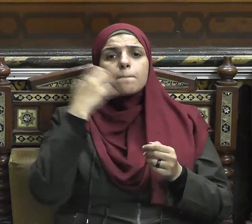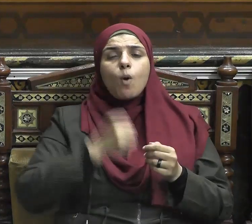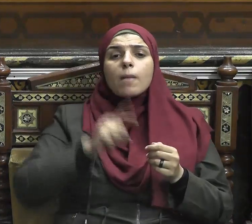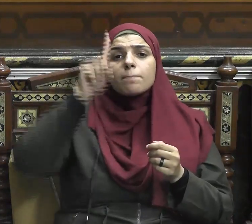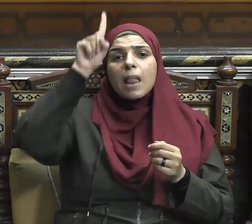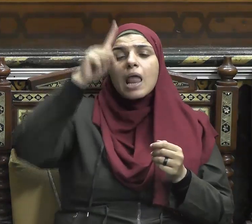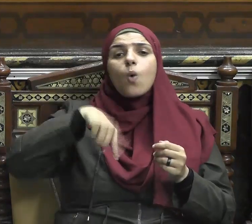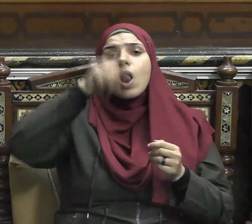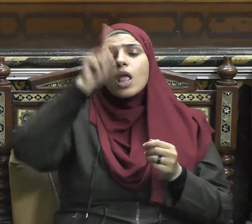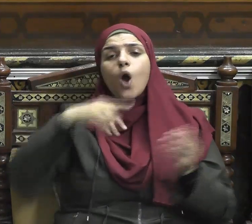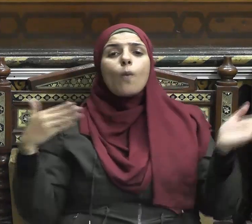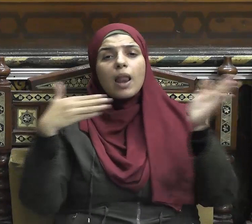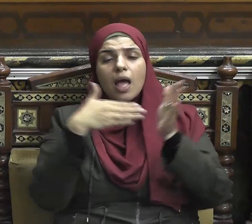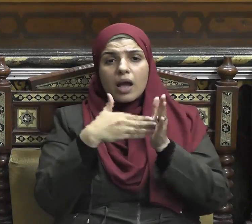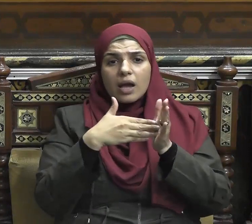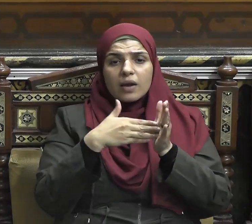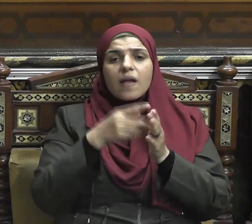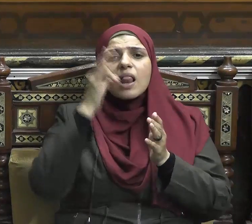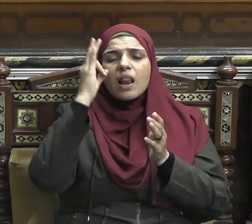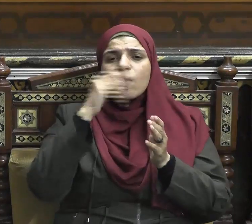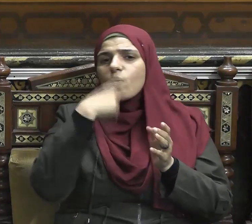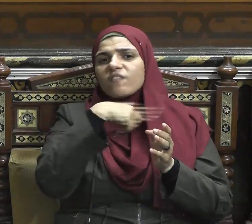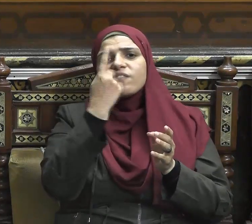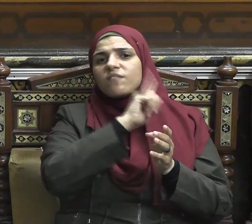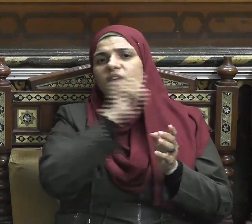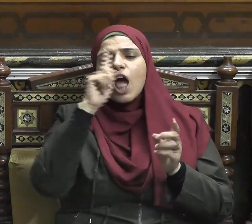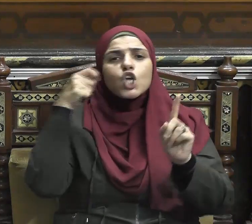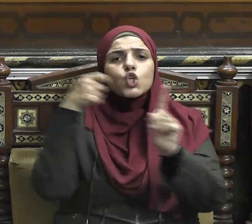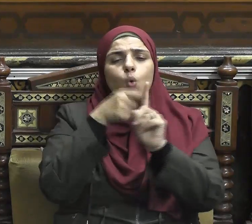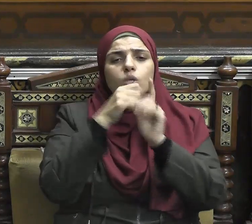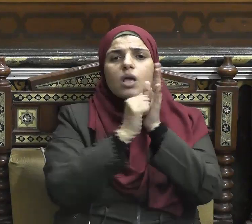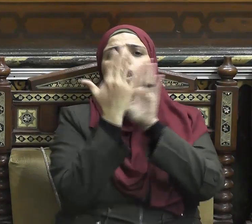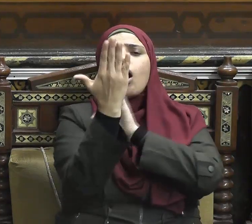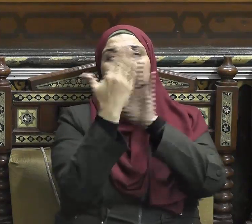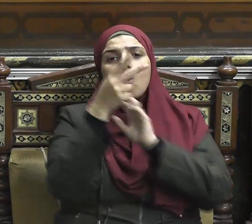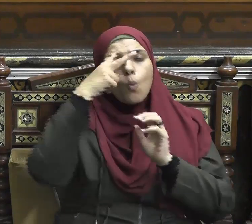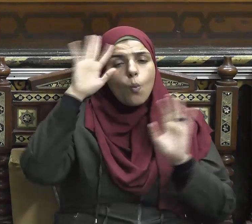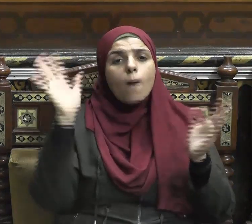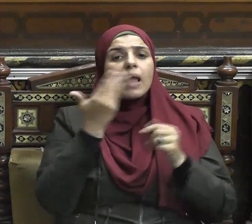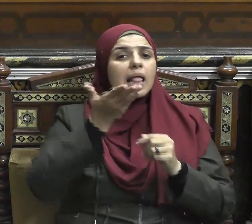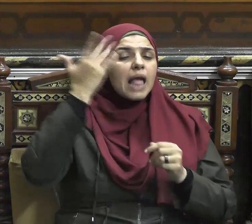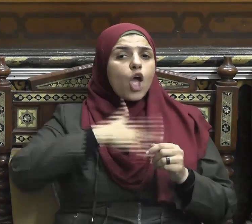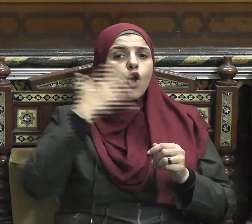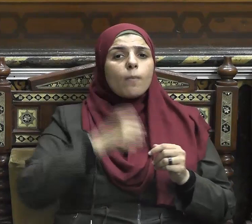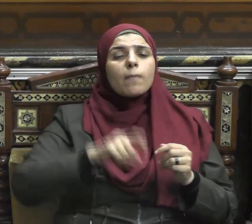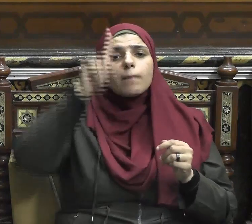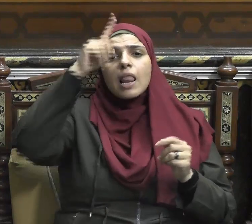وسلم عن امرأة صوامة قوامة غير أنها تؤذي جيرانها